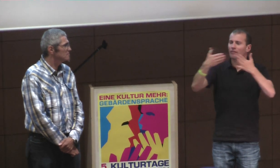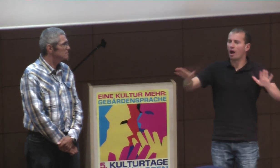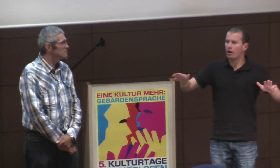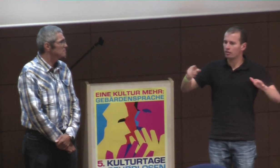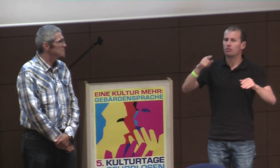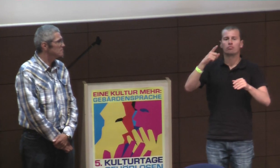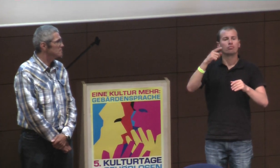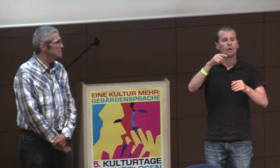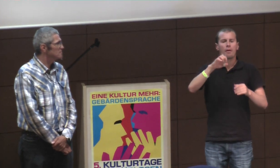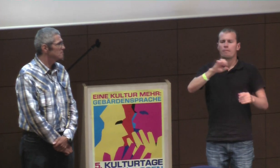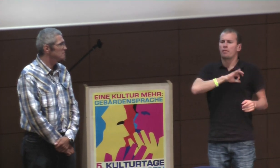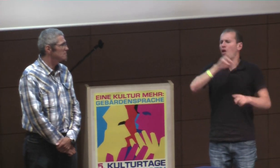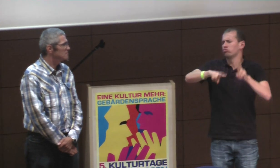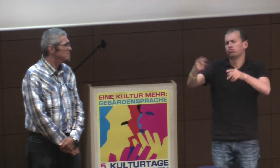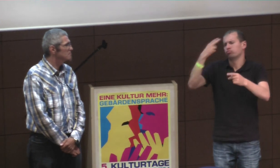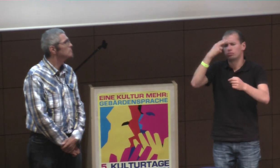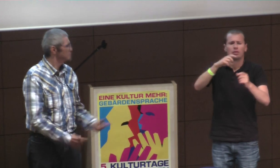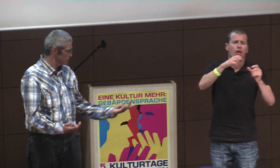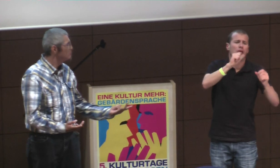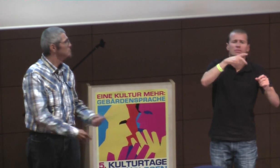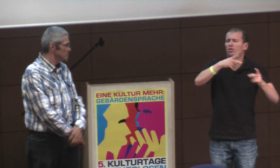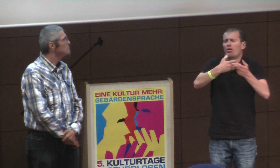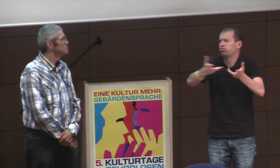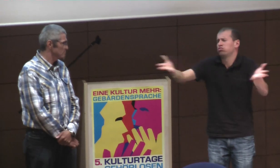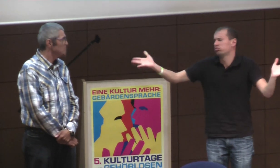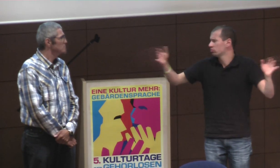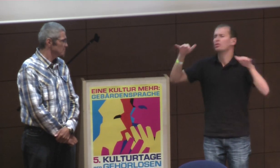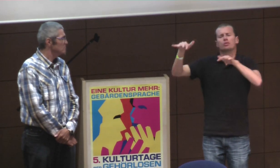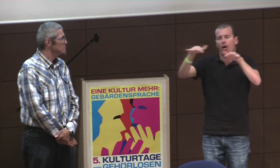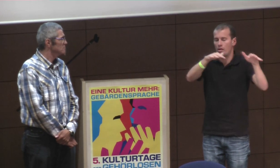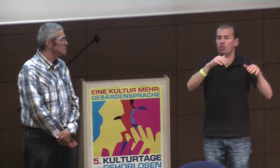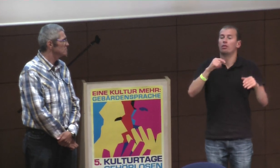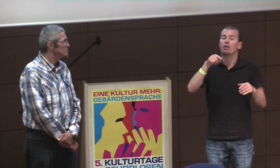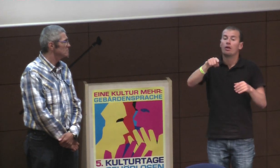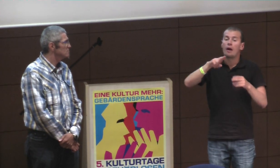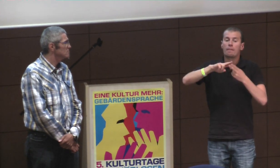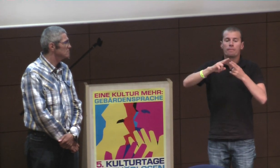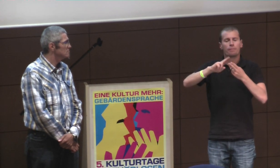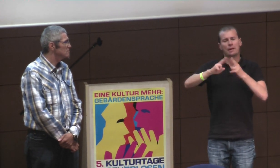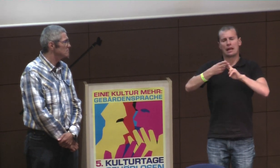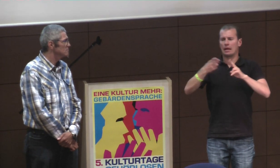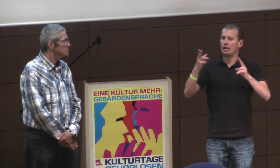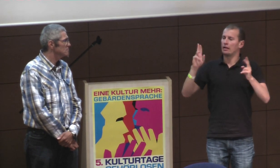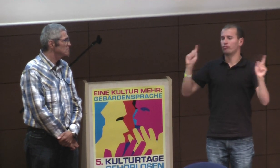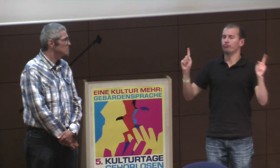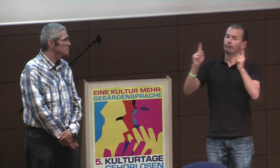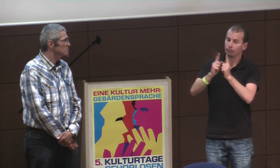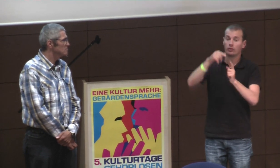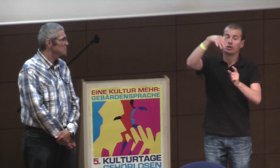gesagt, dass diese Partizipation noch barrierefrei ablaufen soll, dass, ob es jetzt egal ist, welche Partei ihr angehört, aber das, und welche Behinderung